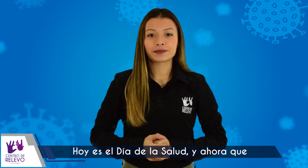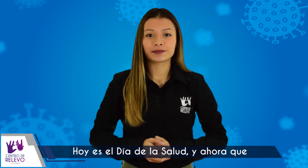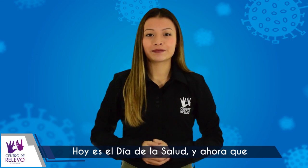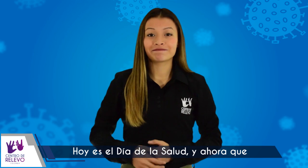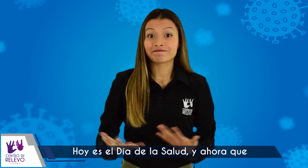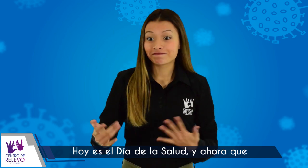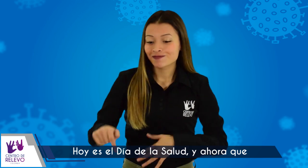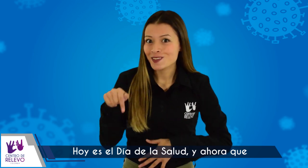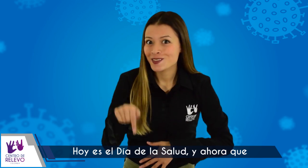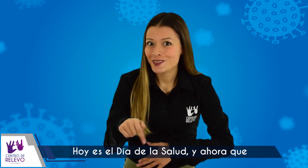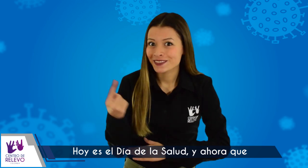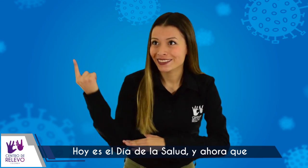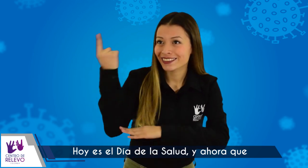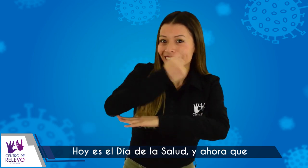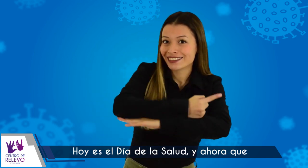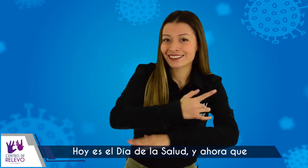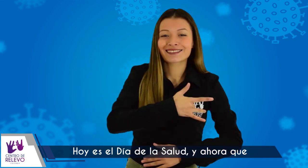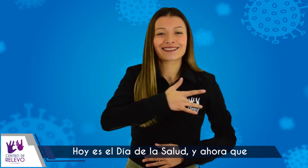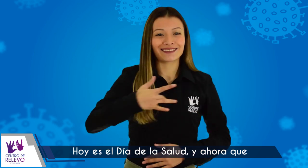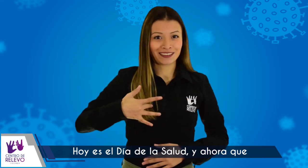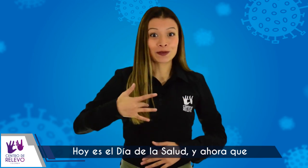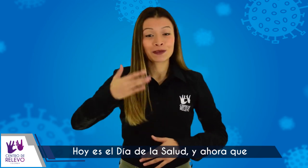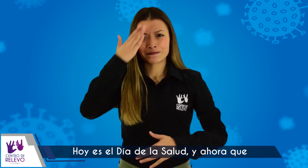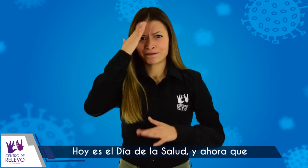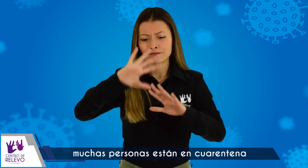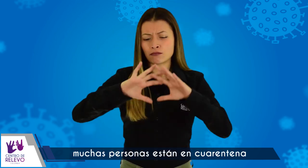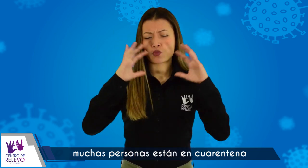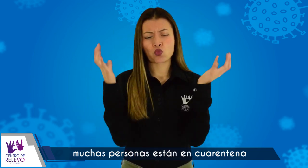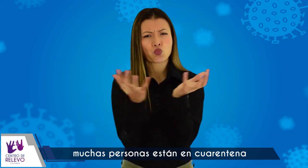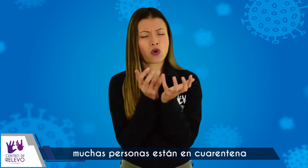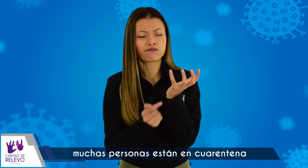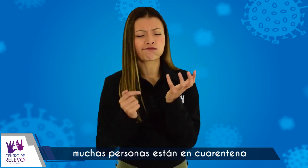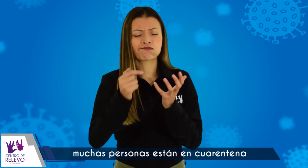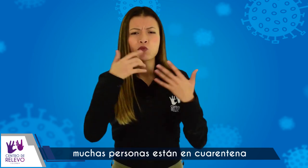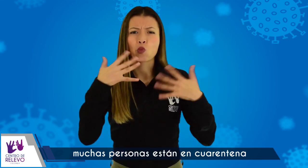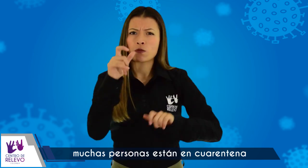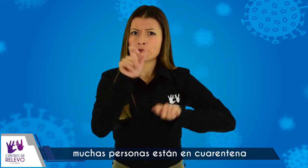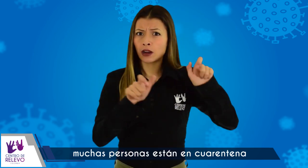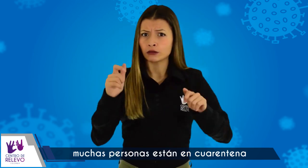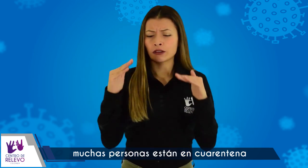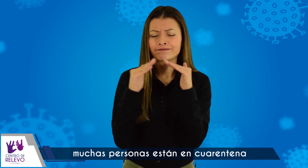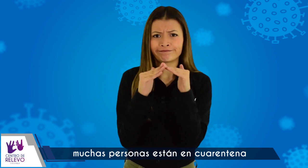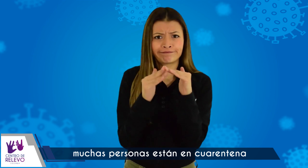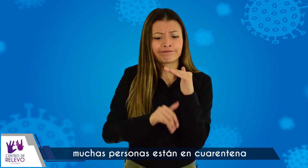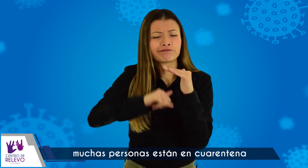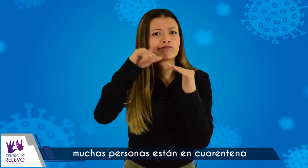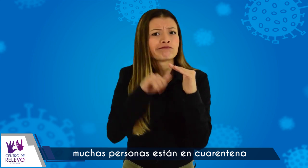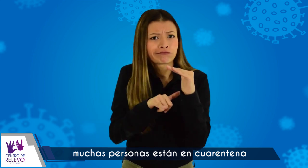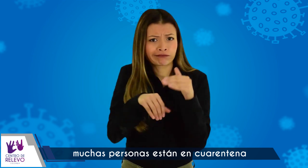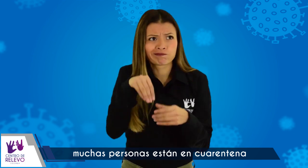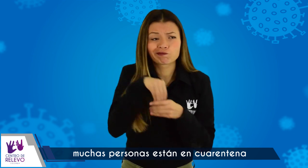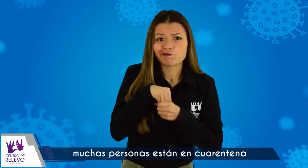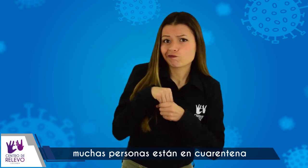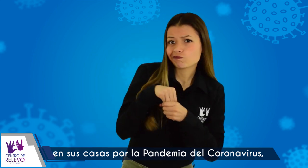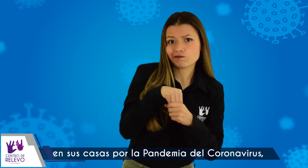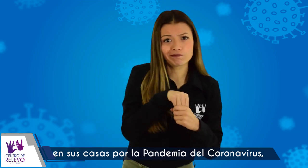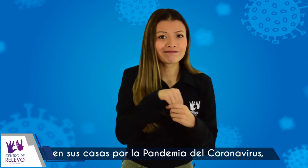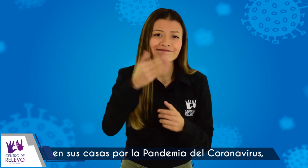Hoy es el Día de la Salud y ahora que muchas personas están en cuarentena en sus casas por la